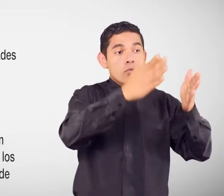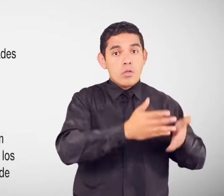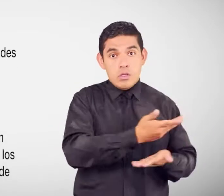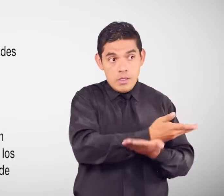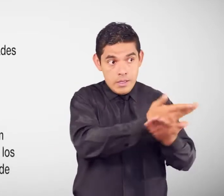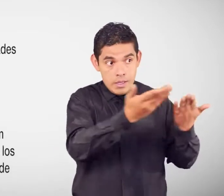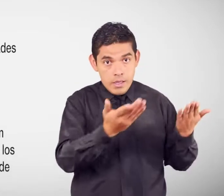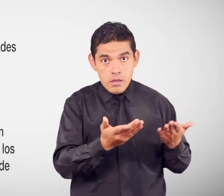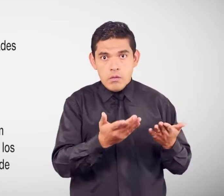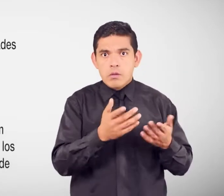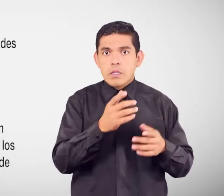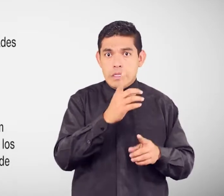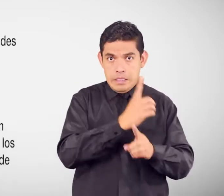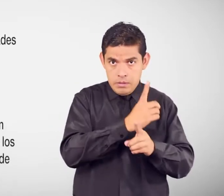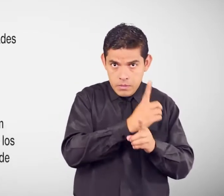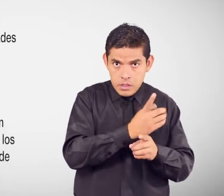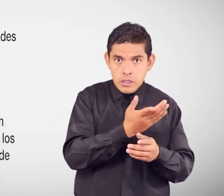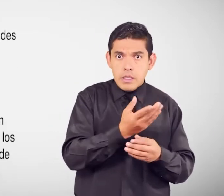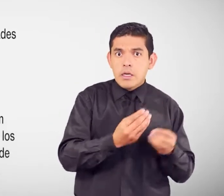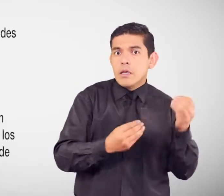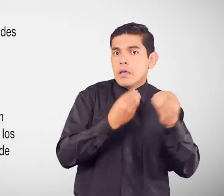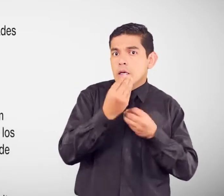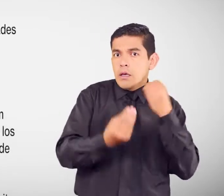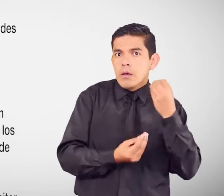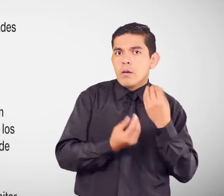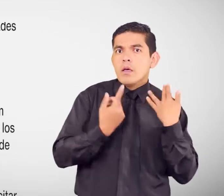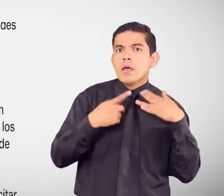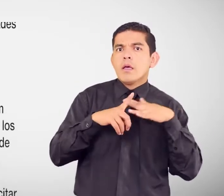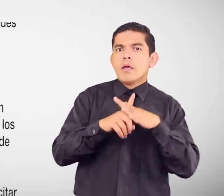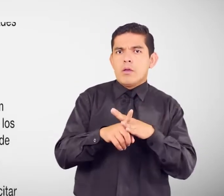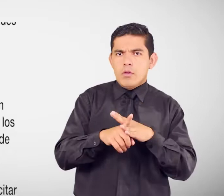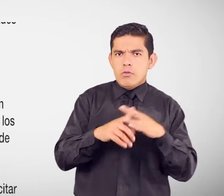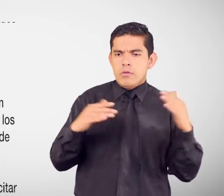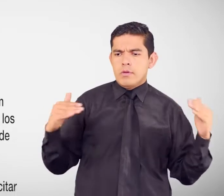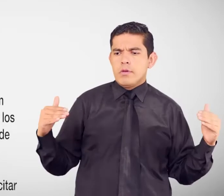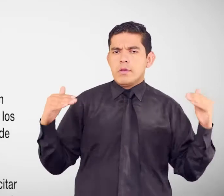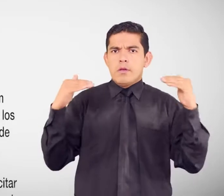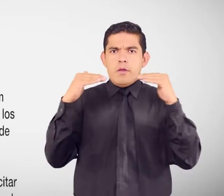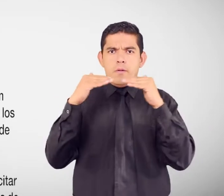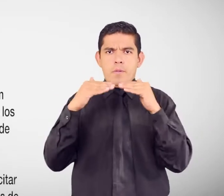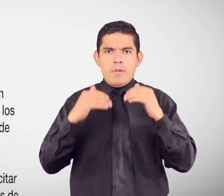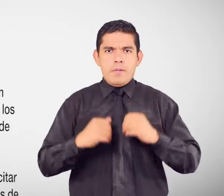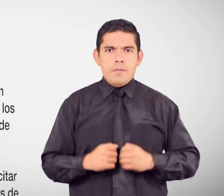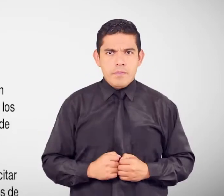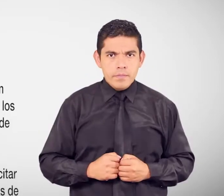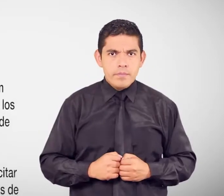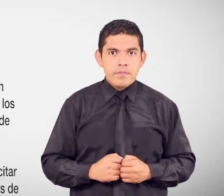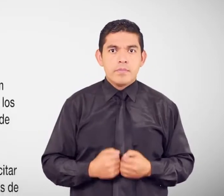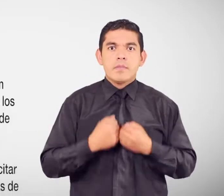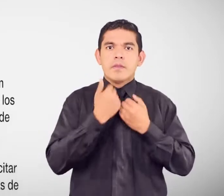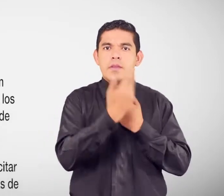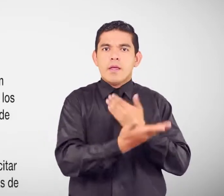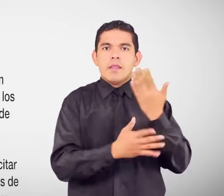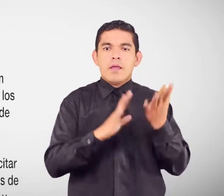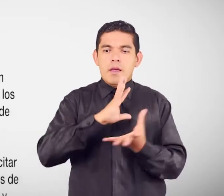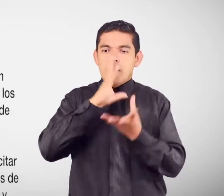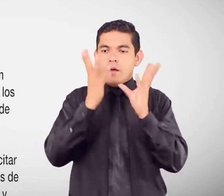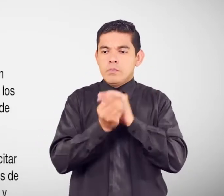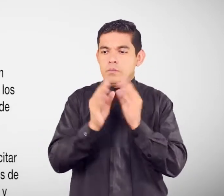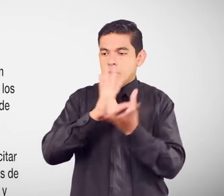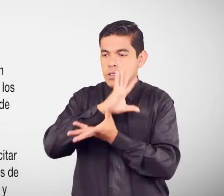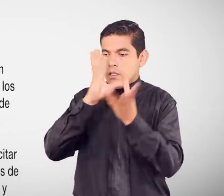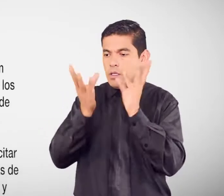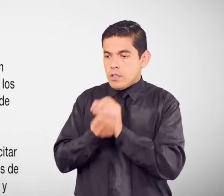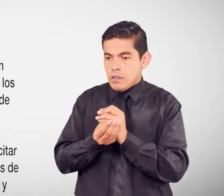tener incluidos o incluidas En igualdad de condiciones Brindándoles los ajustes razonables Y las adaptaciones de